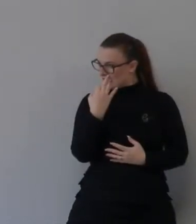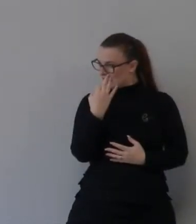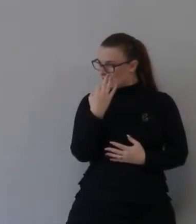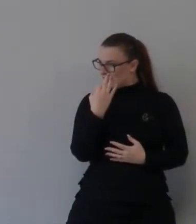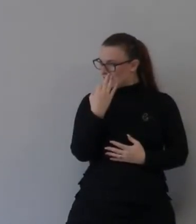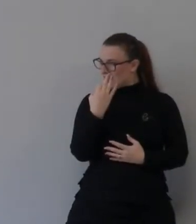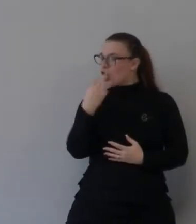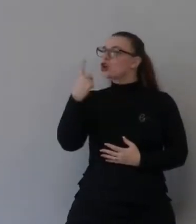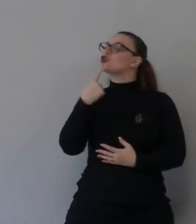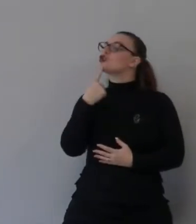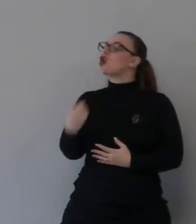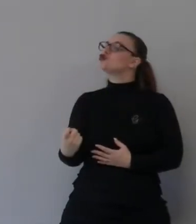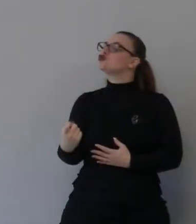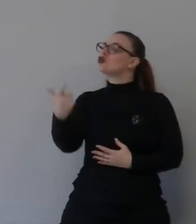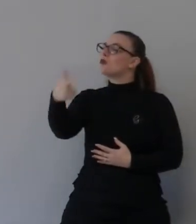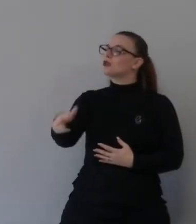sui anni al lupo